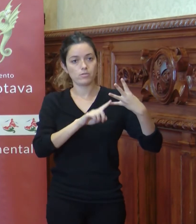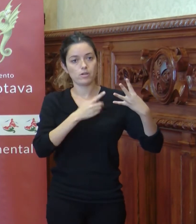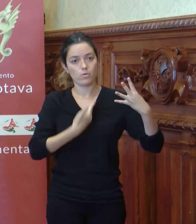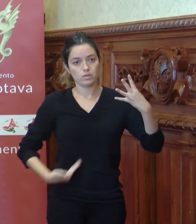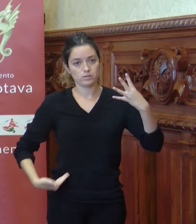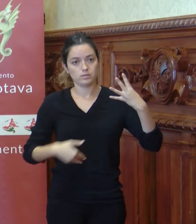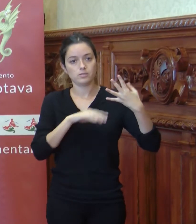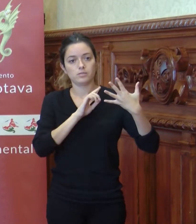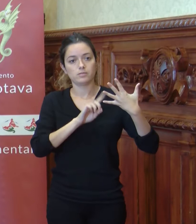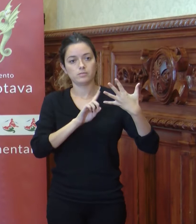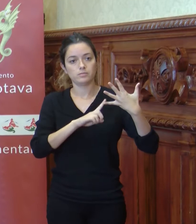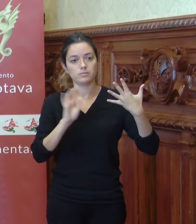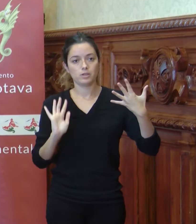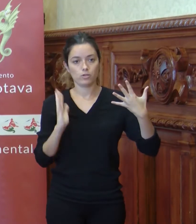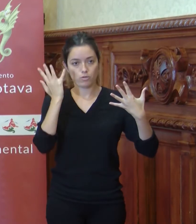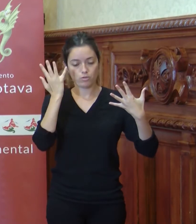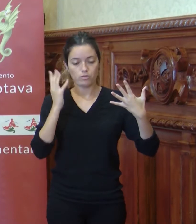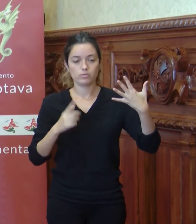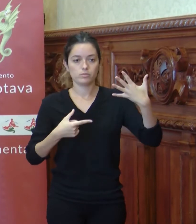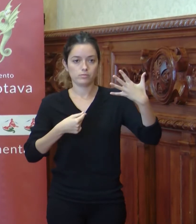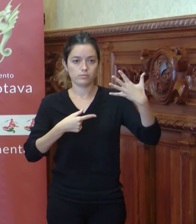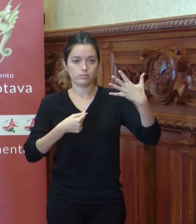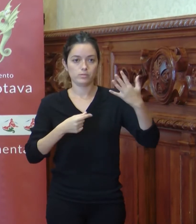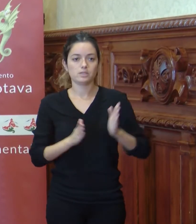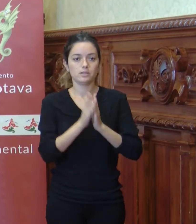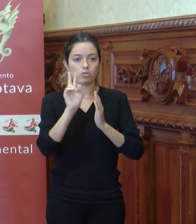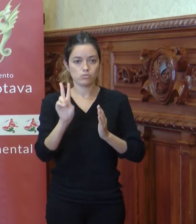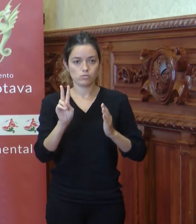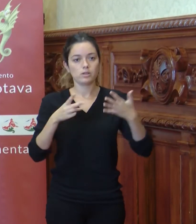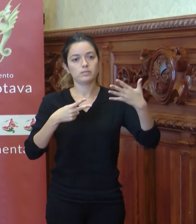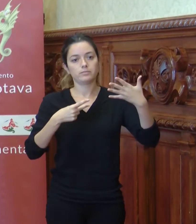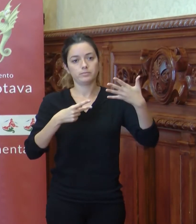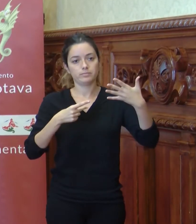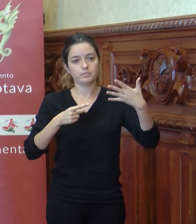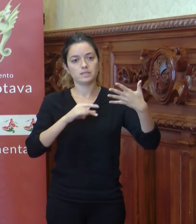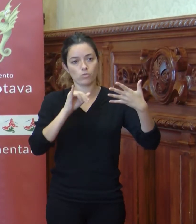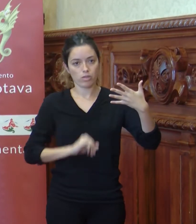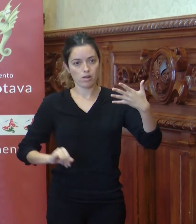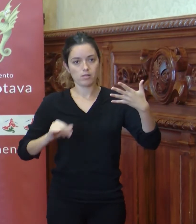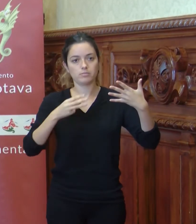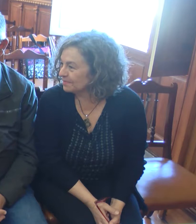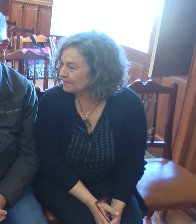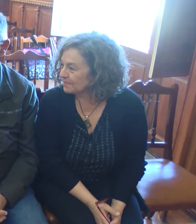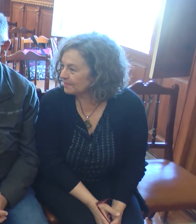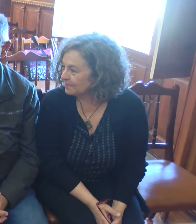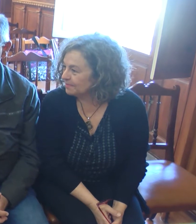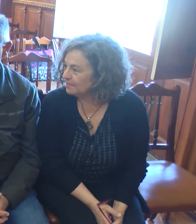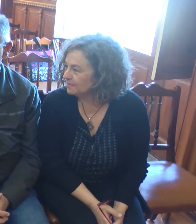Guancha, Ico de los Vinos, Santa Úrsula, El Sausal y Tacoronte.